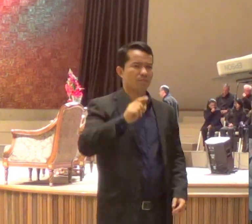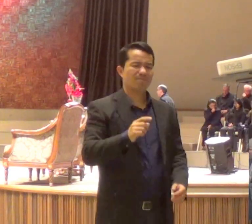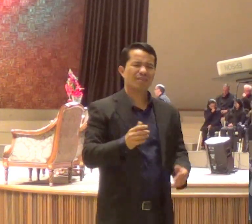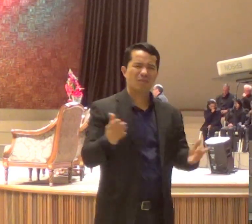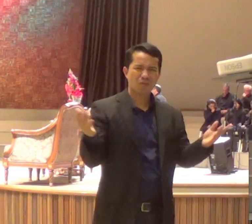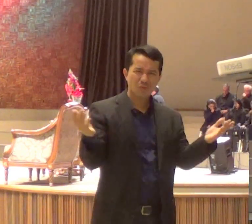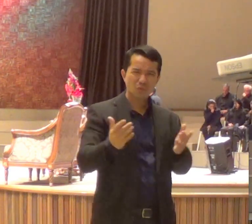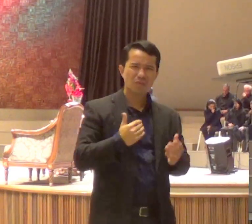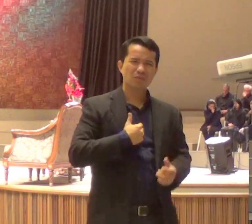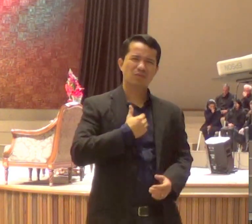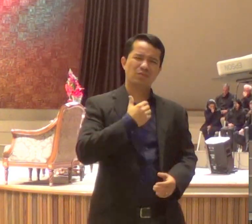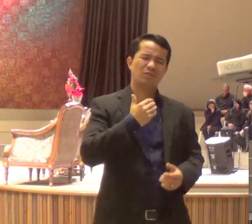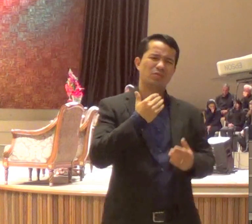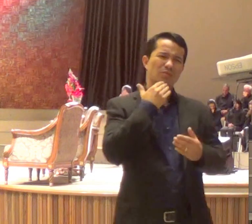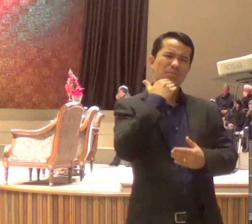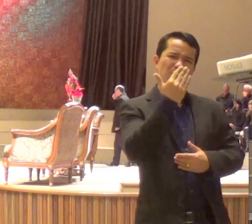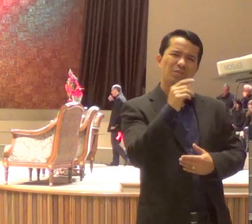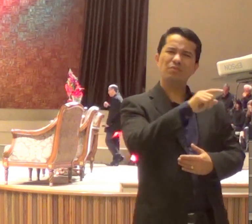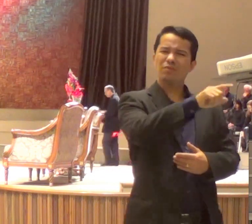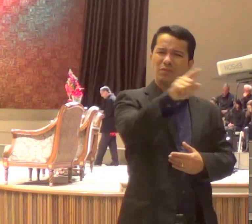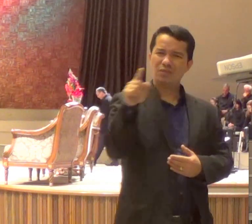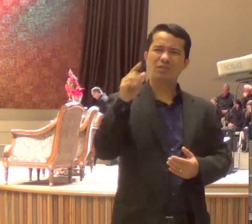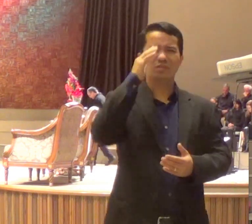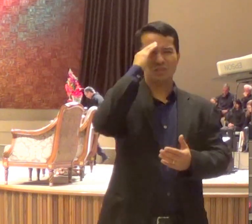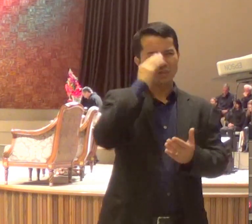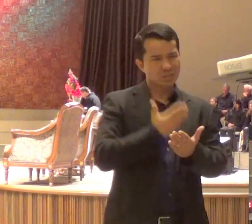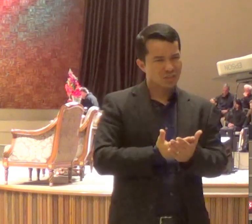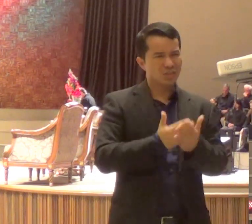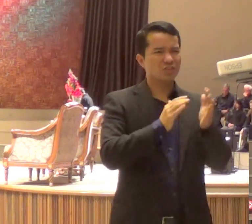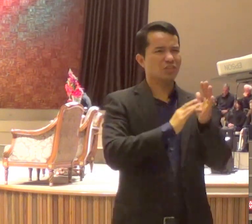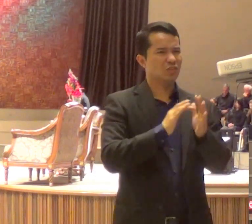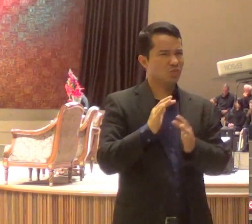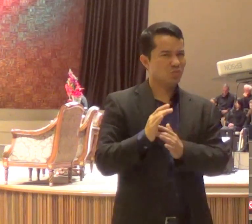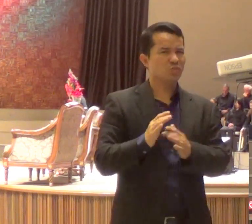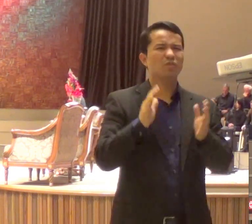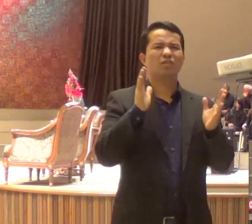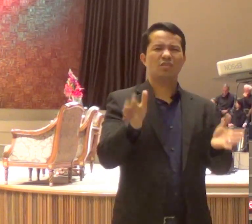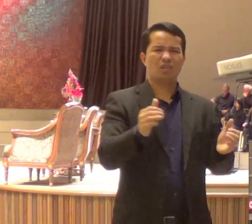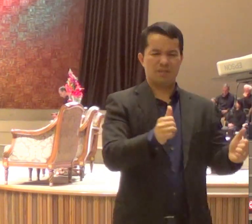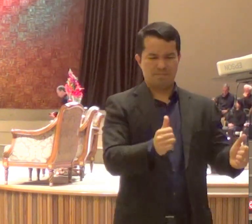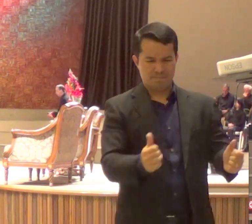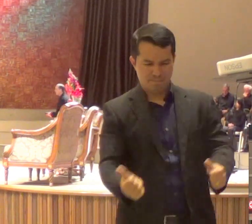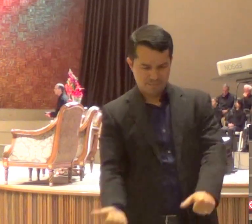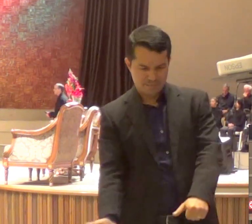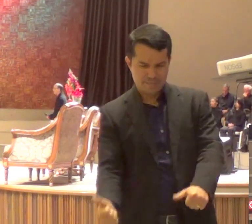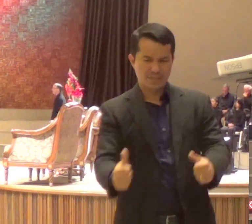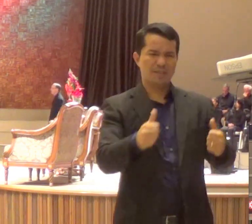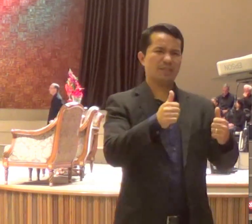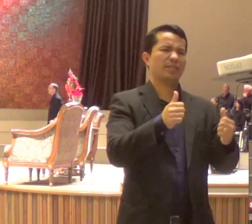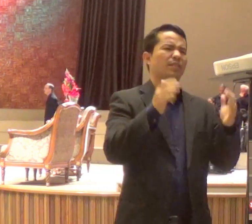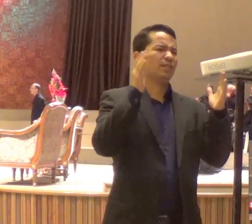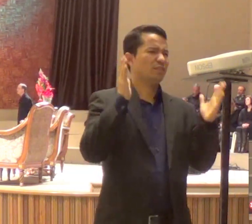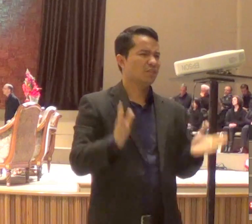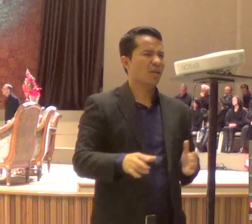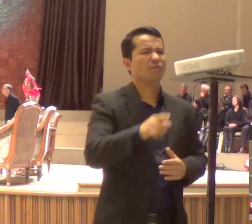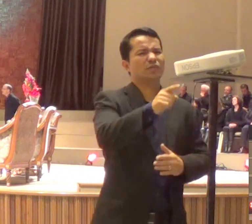professou publicamente, a sua fé, já foi batizado, conforme a palavra, Deus ensina, está em comunhão, com o Senhor, com a sua